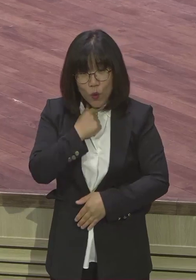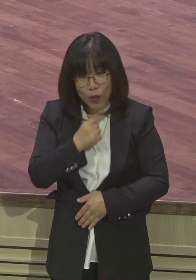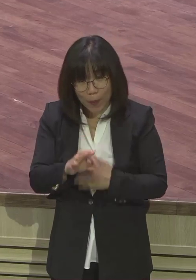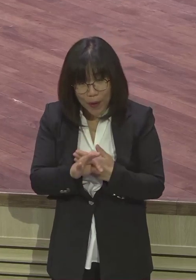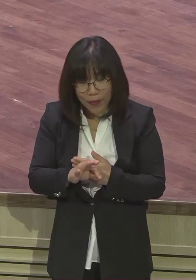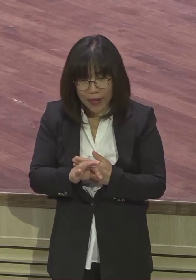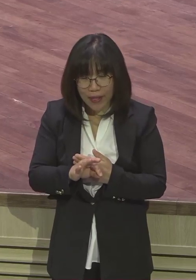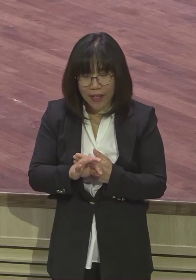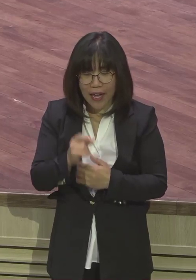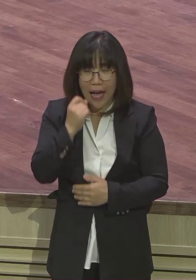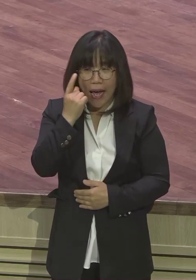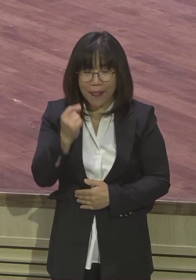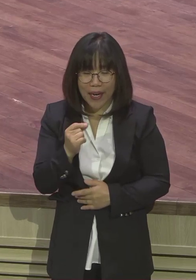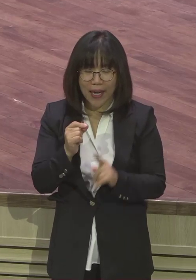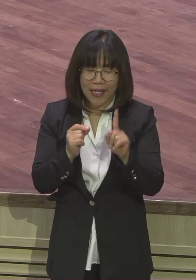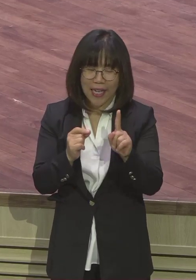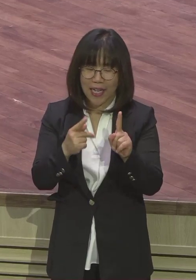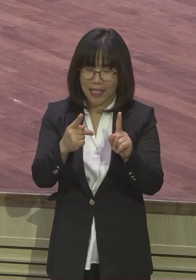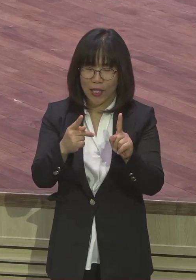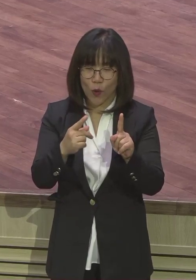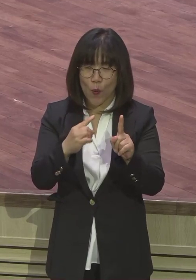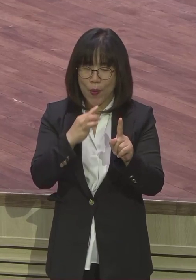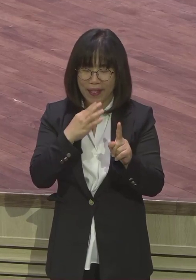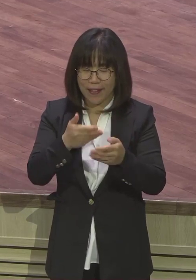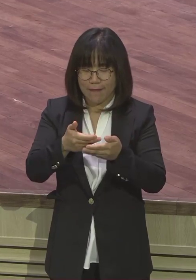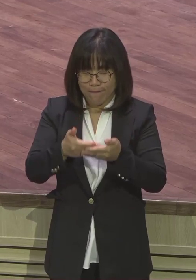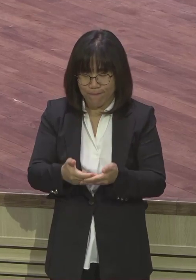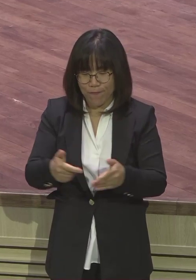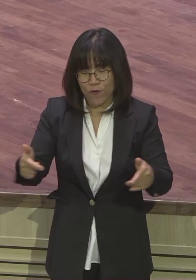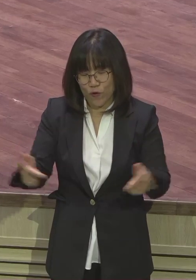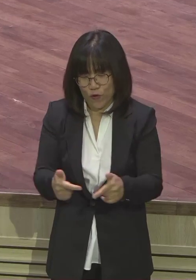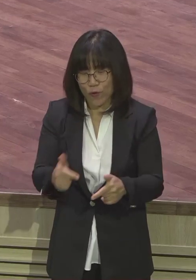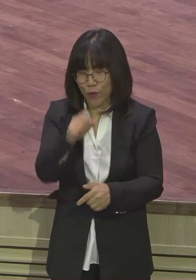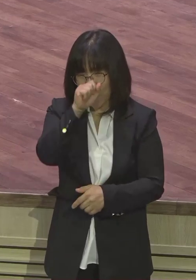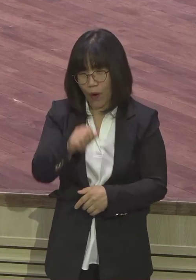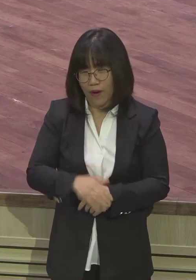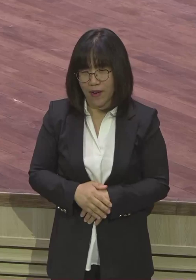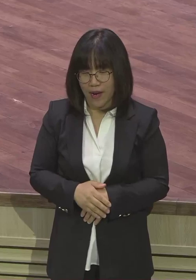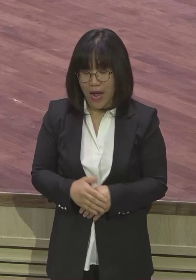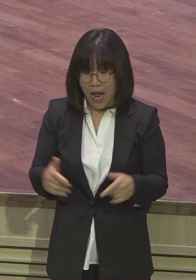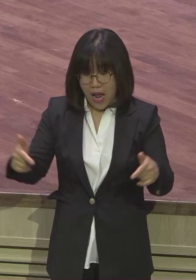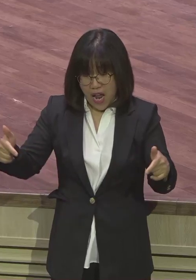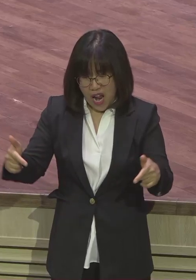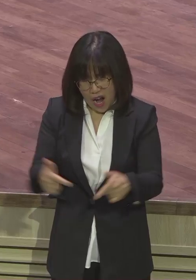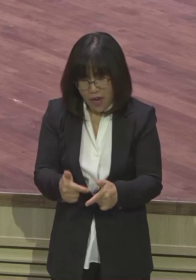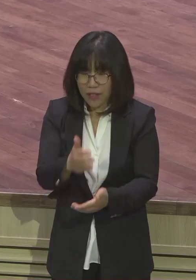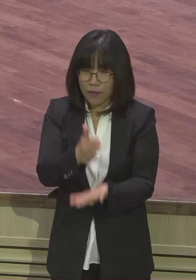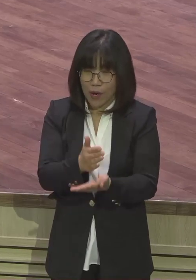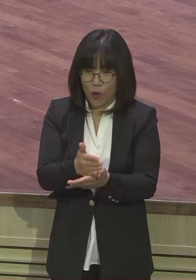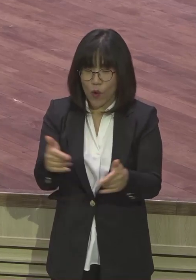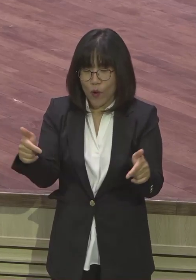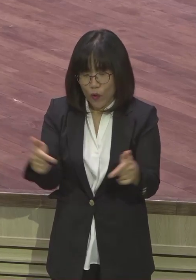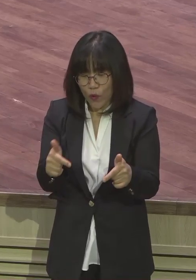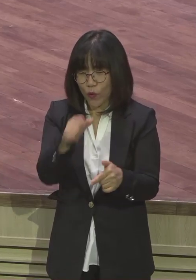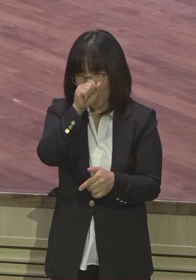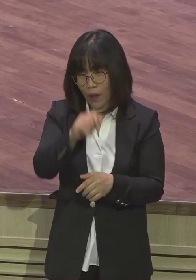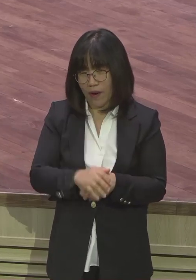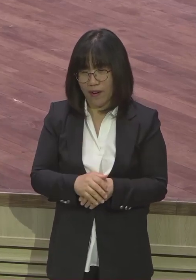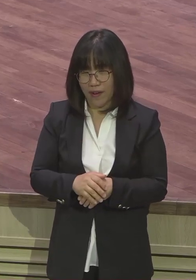줄이는 1kg만 줄이는 1kg 줄이는 건요 아주 쉬워요 왜냐면 여러분 한 끼 밥 먹는 게 보통 500, 600이잖아요 밥